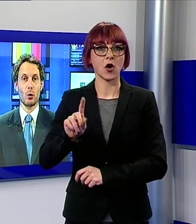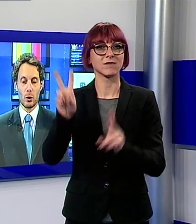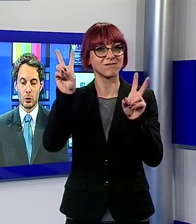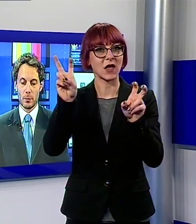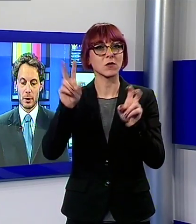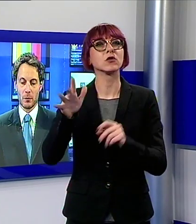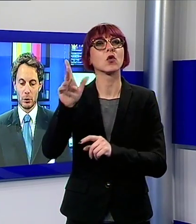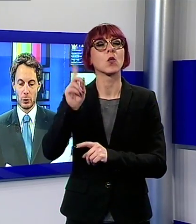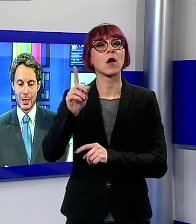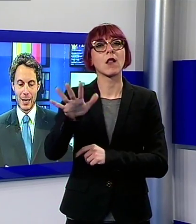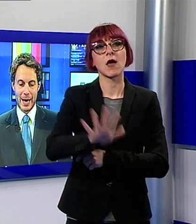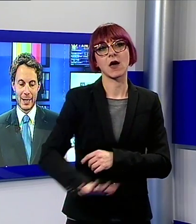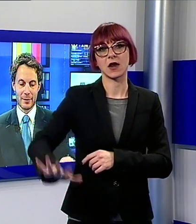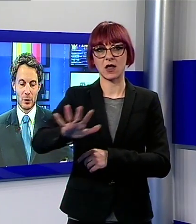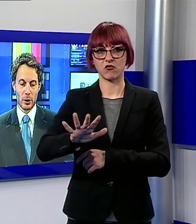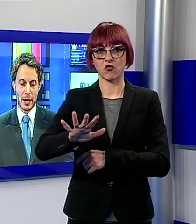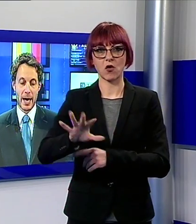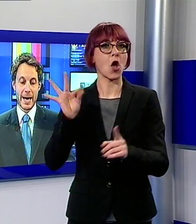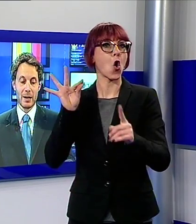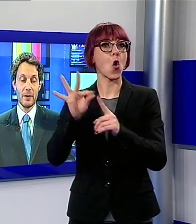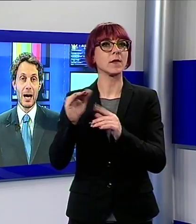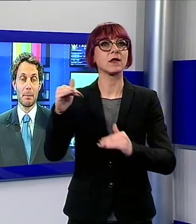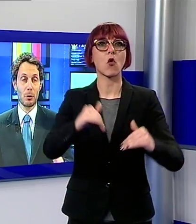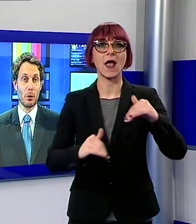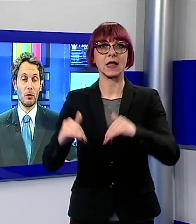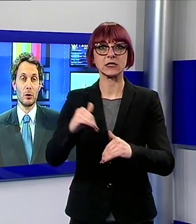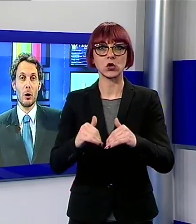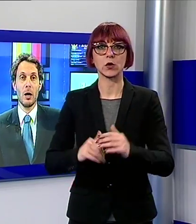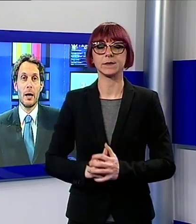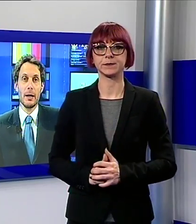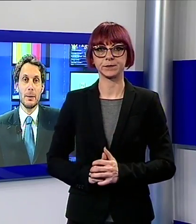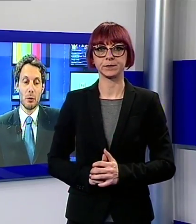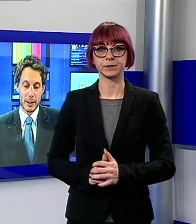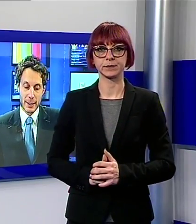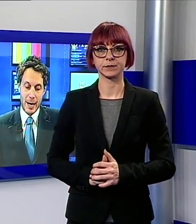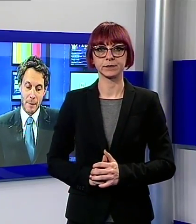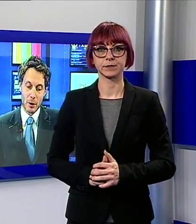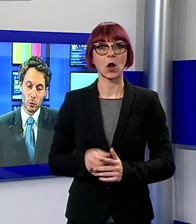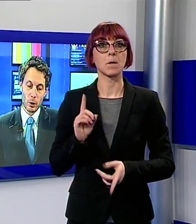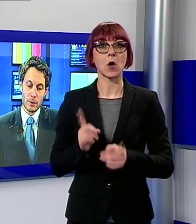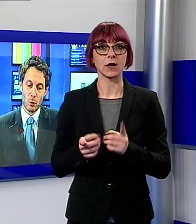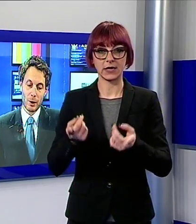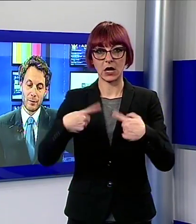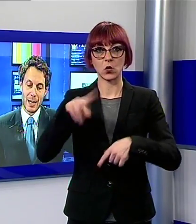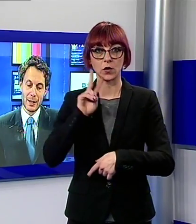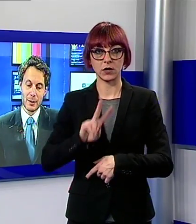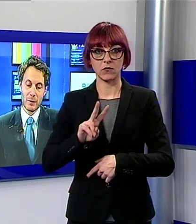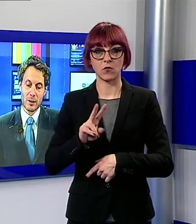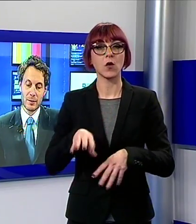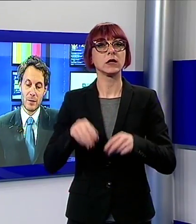occhio rivolto alle elezioni e al Via a proposito di politica su Noi TV una serie di interviste in